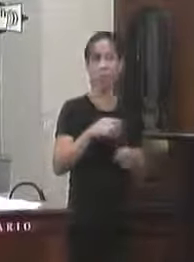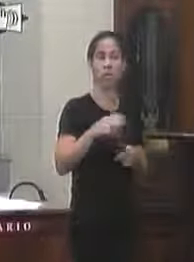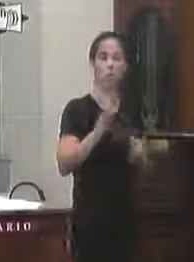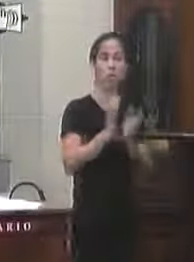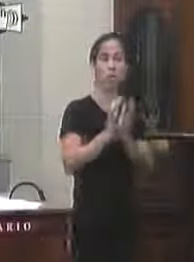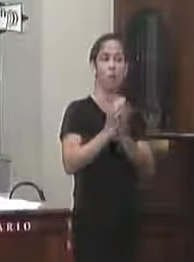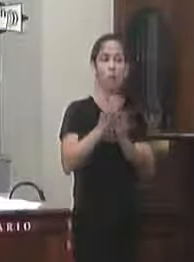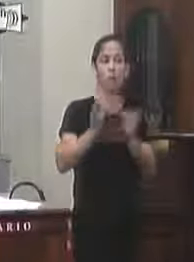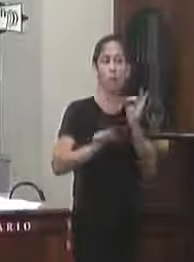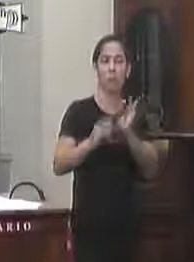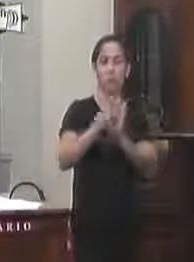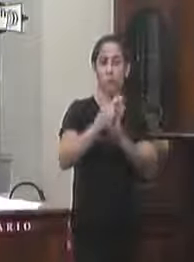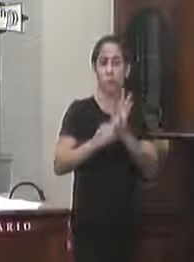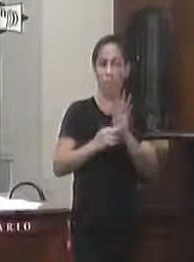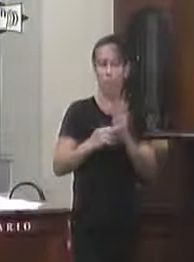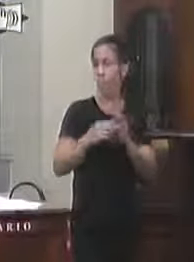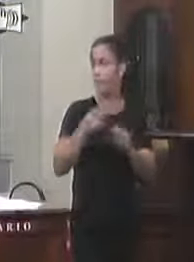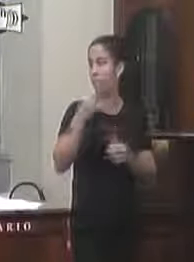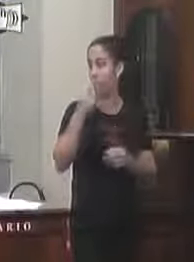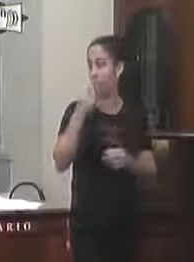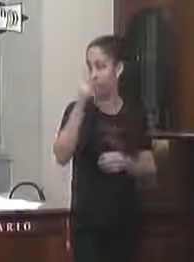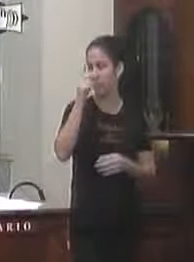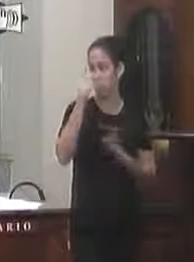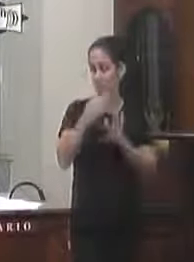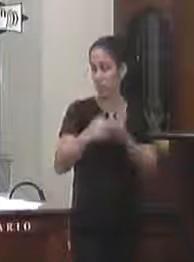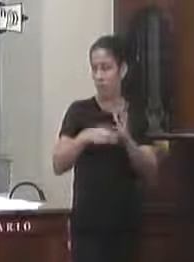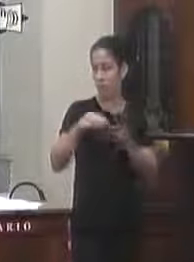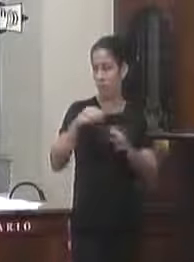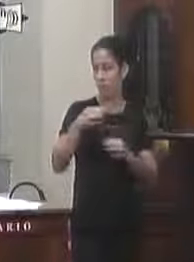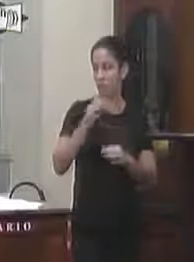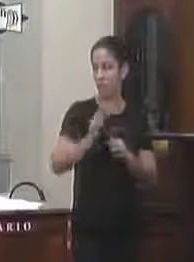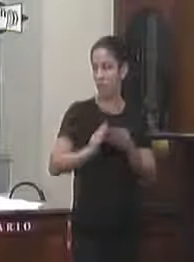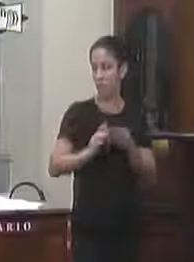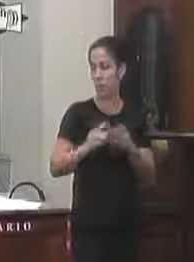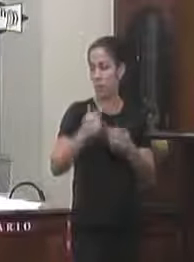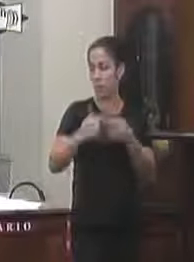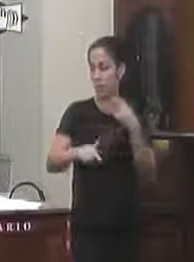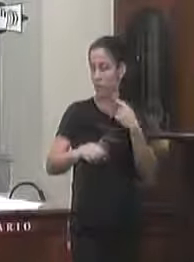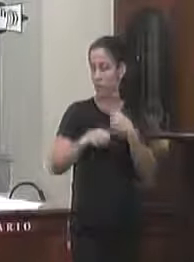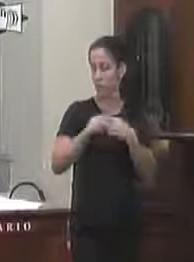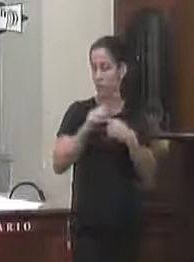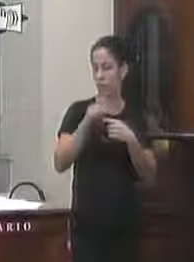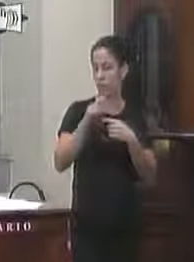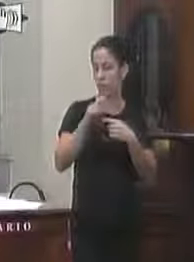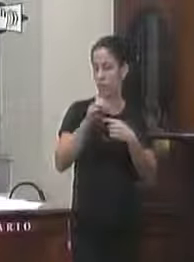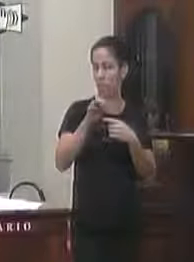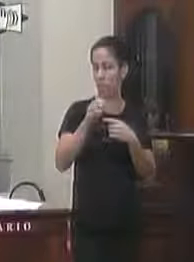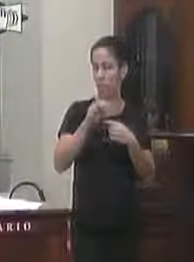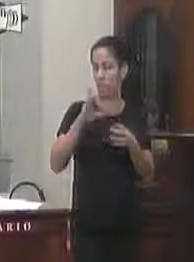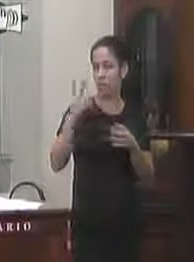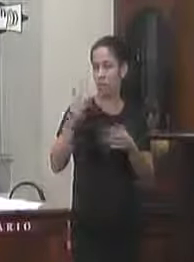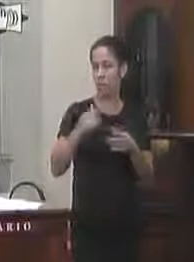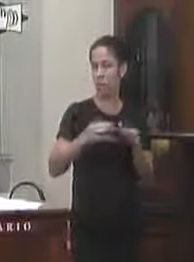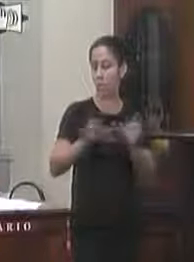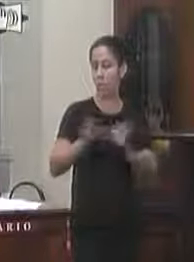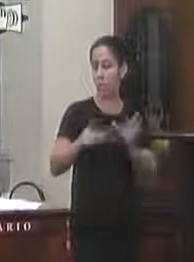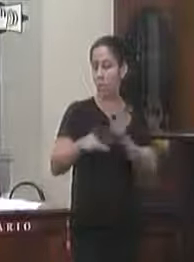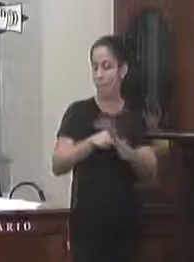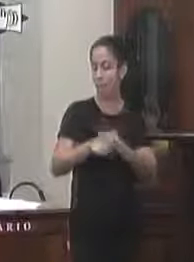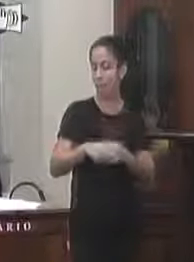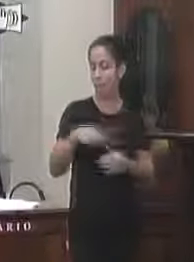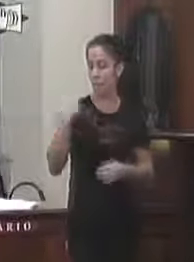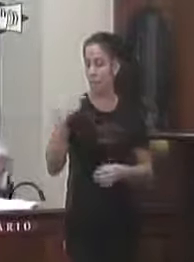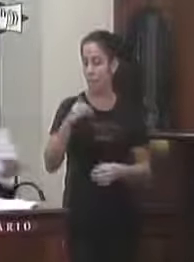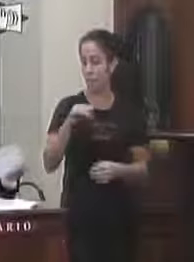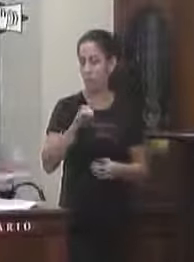comissão de constituição de justiça e redação na pessoa de seu relator opina pela rejeição do veto total ao projeto de lei sala das comissões